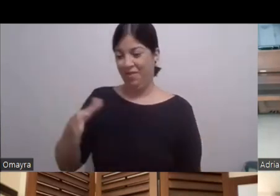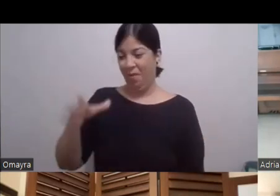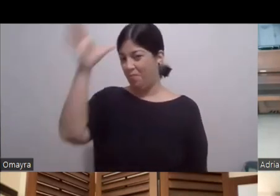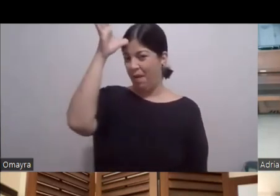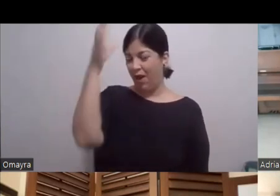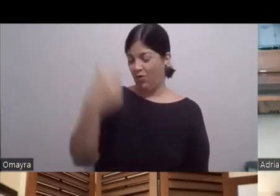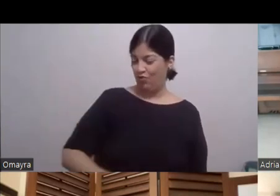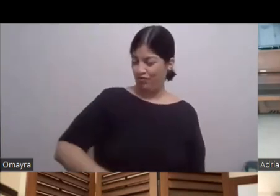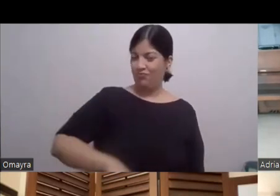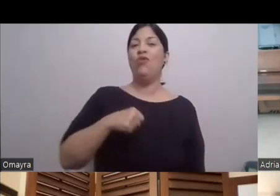radiante Claro